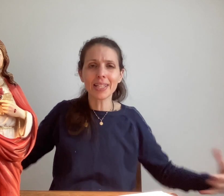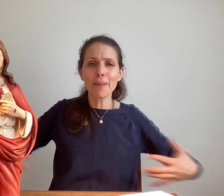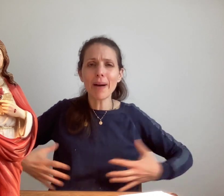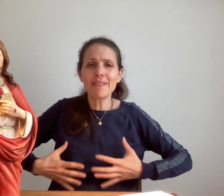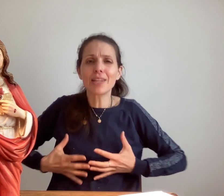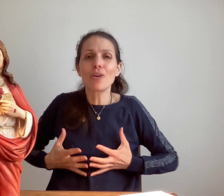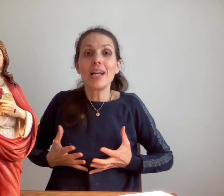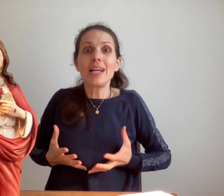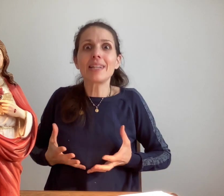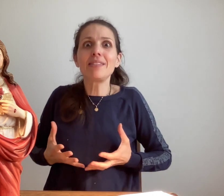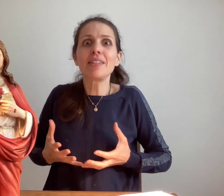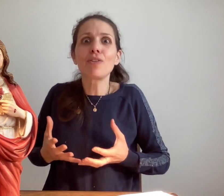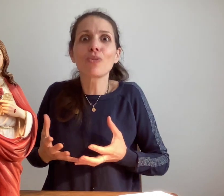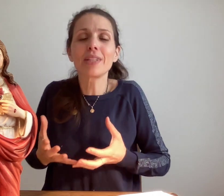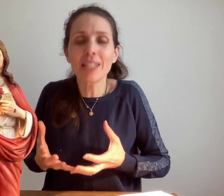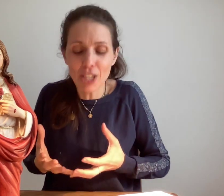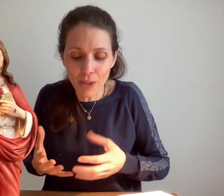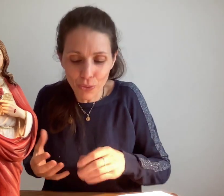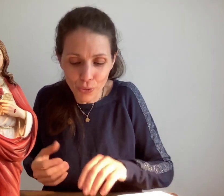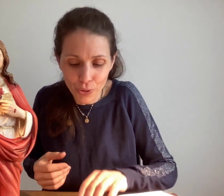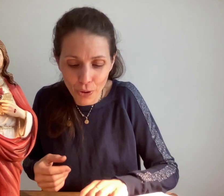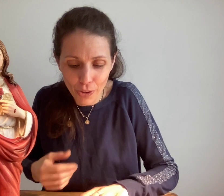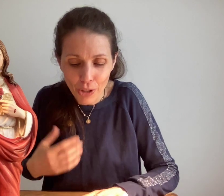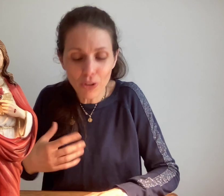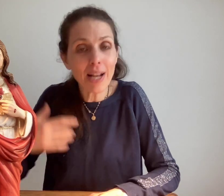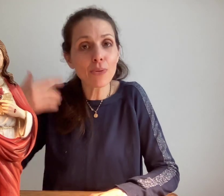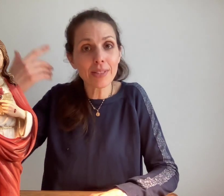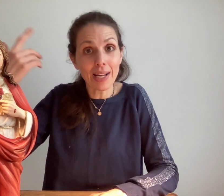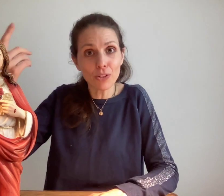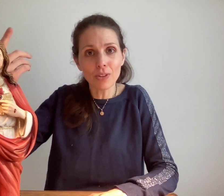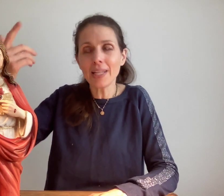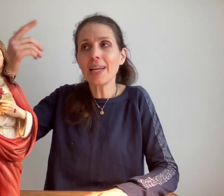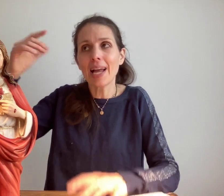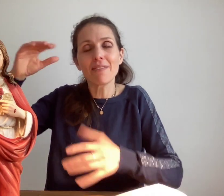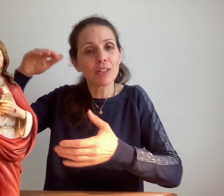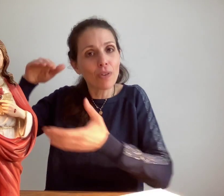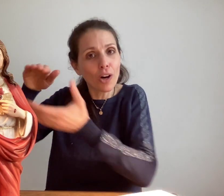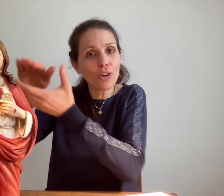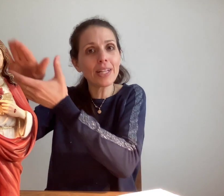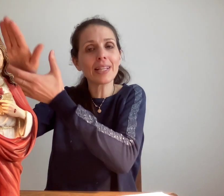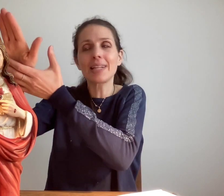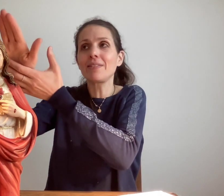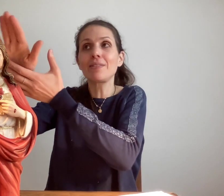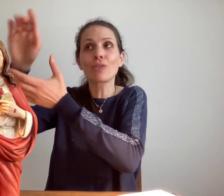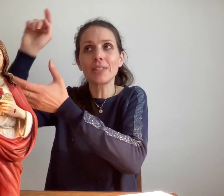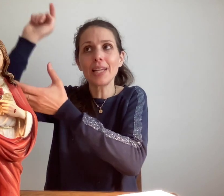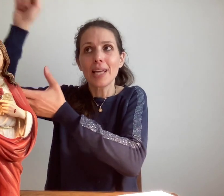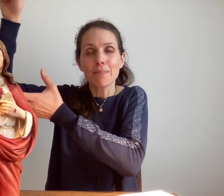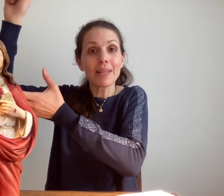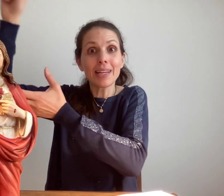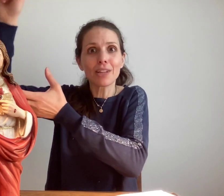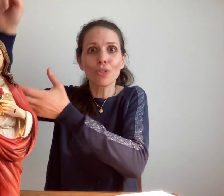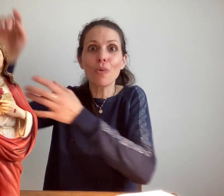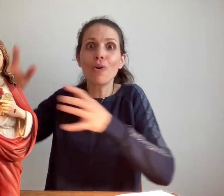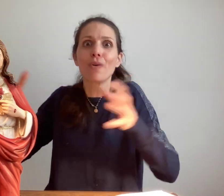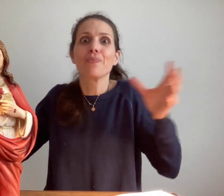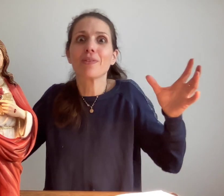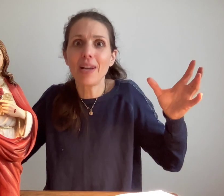ne viendra pas avec la divine volonté déjà dans son cœur cela lui sera donné elle va devoir renaître à la divine volonté mais directement voilà